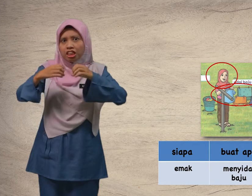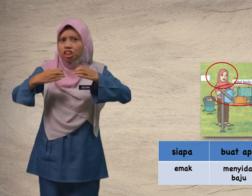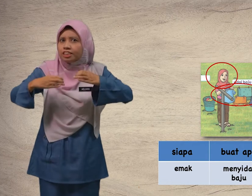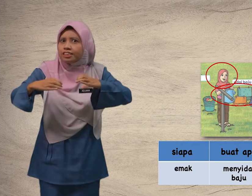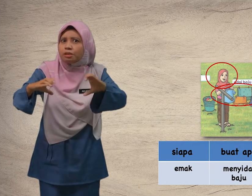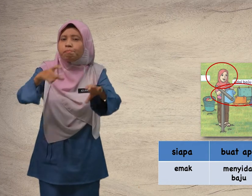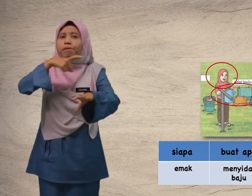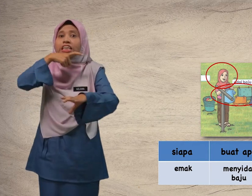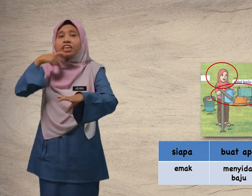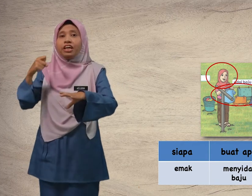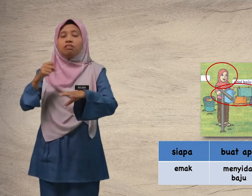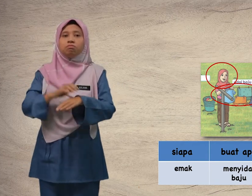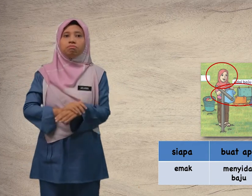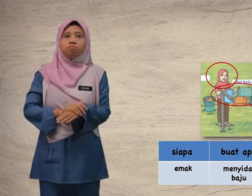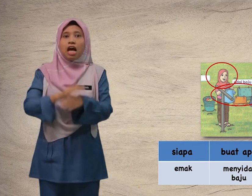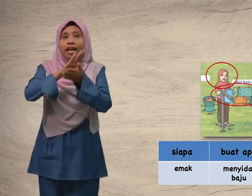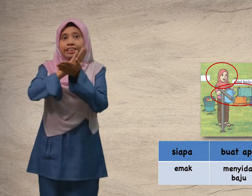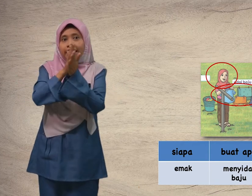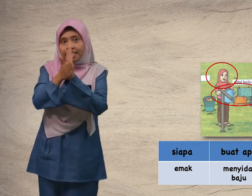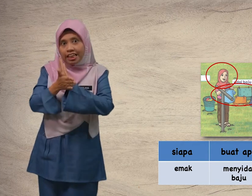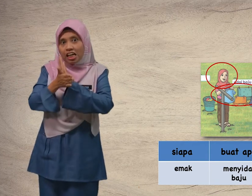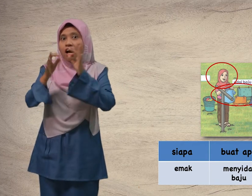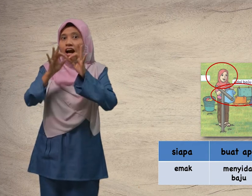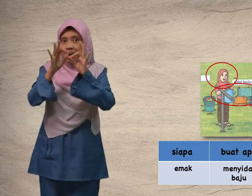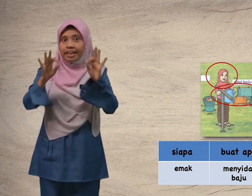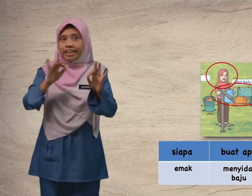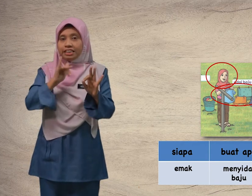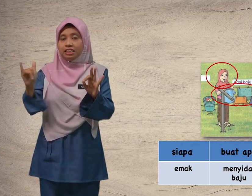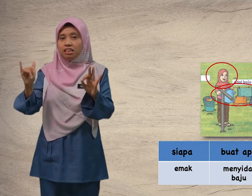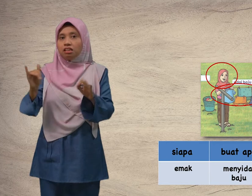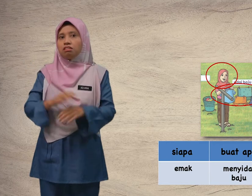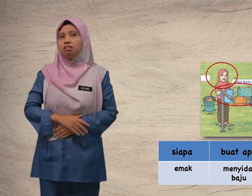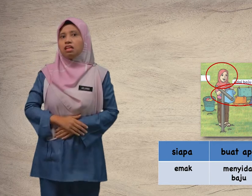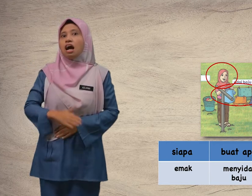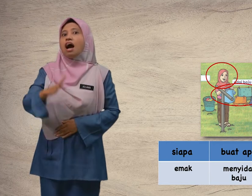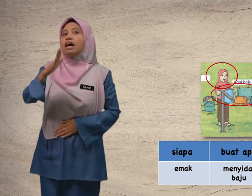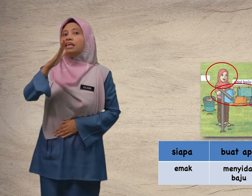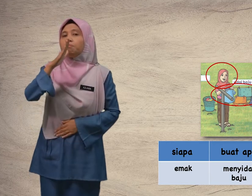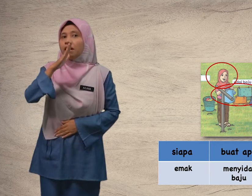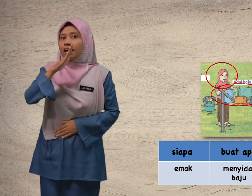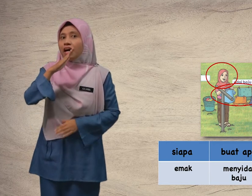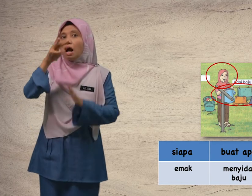cepat kering. Jadi, ayatnya, emak